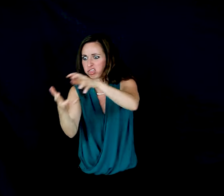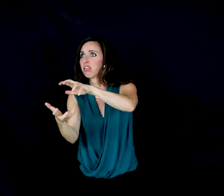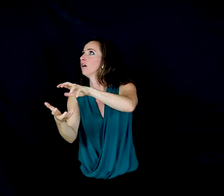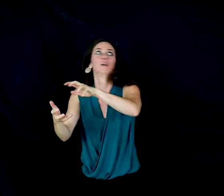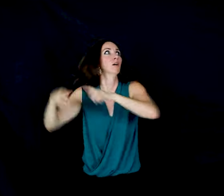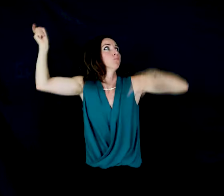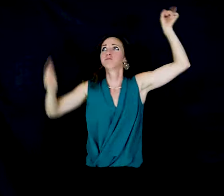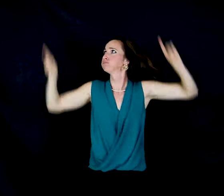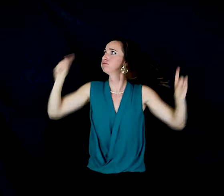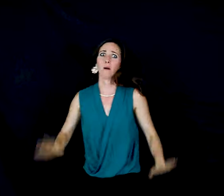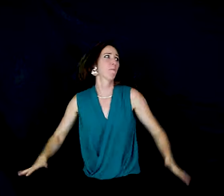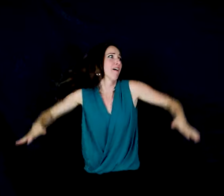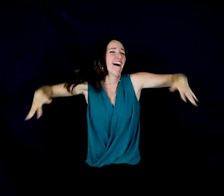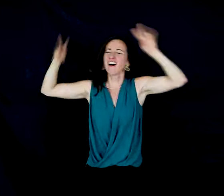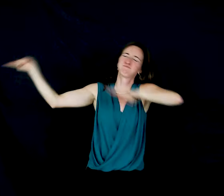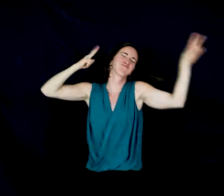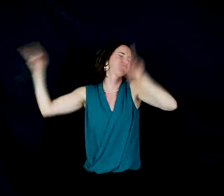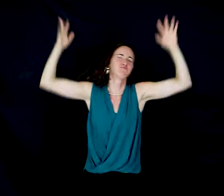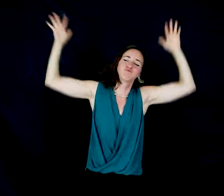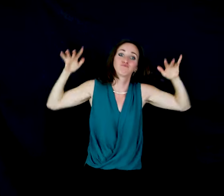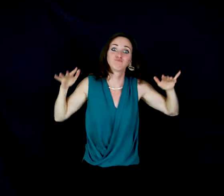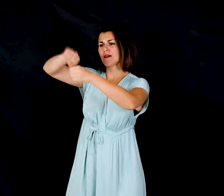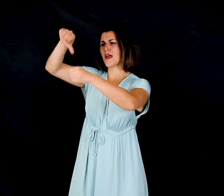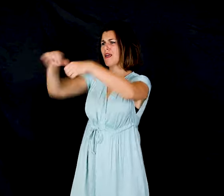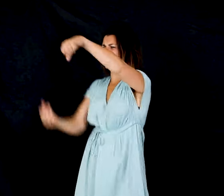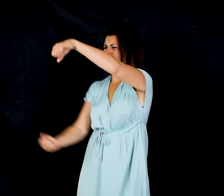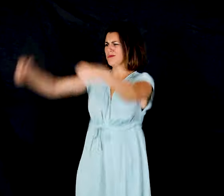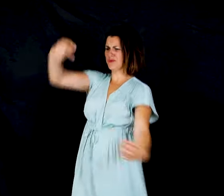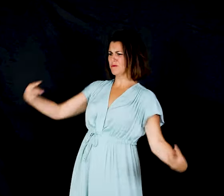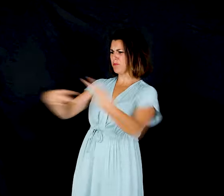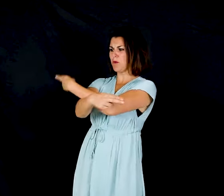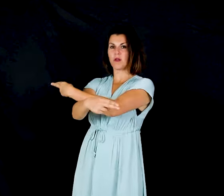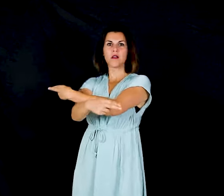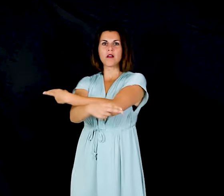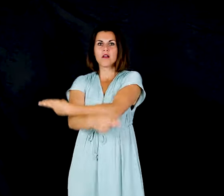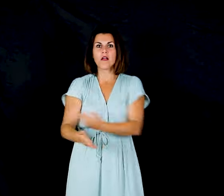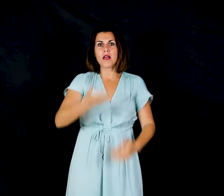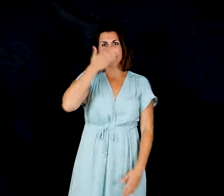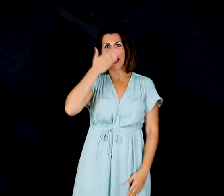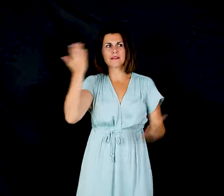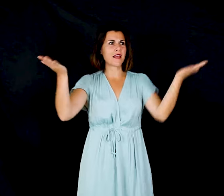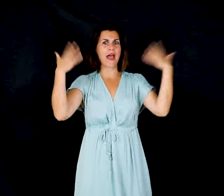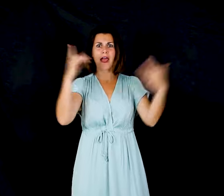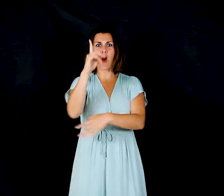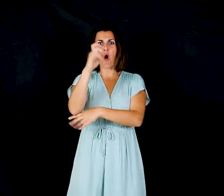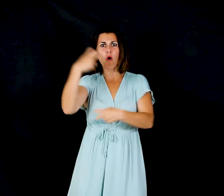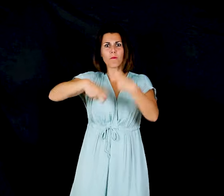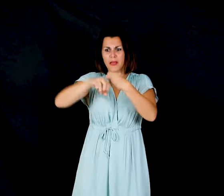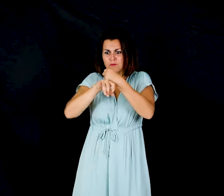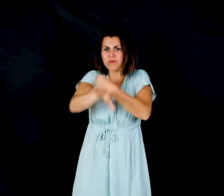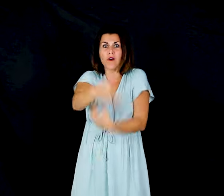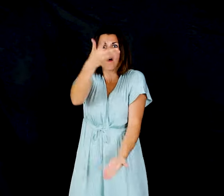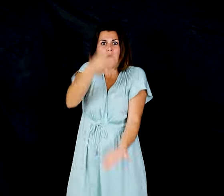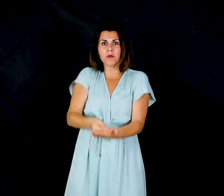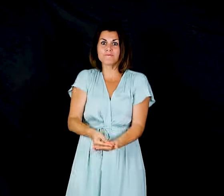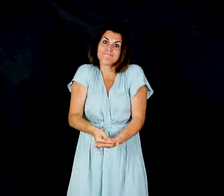Attire les foudres du propriétaire Fermer les robinets de pétrole Plus d'gaz, plus d'air, plus